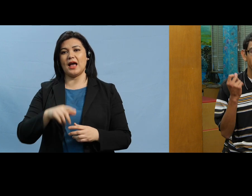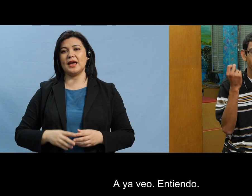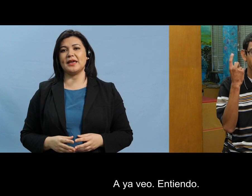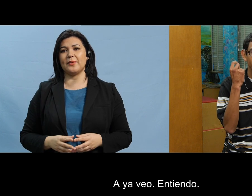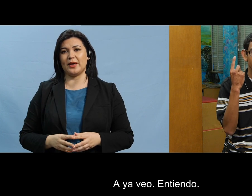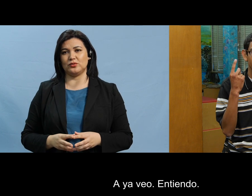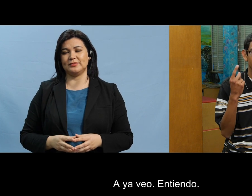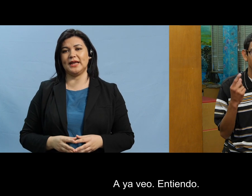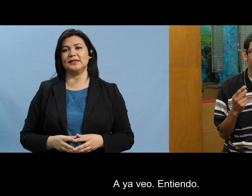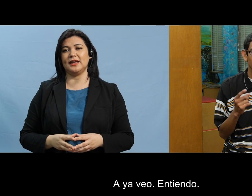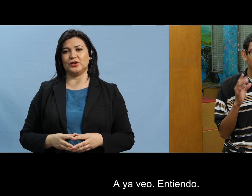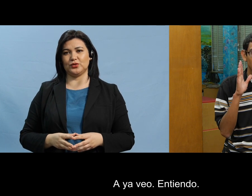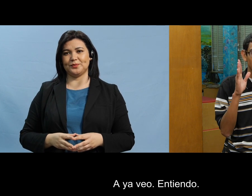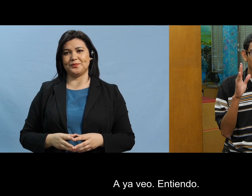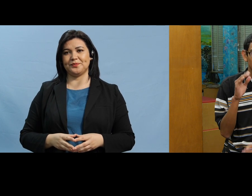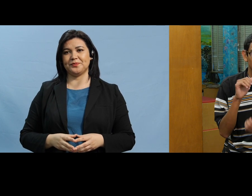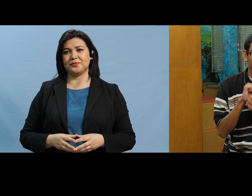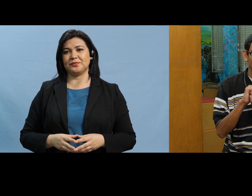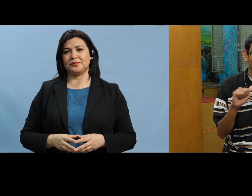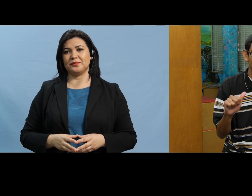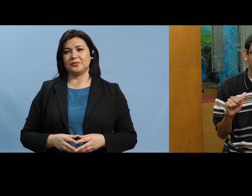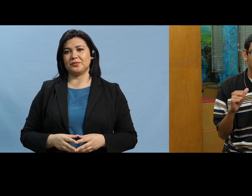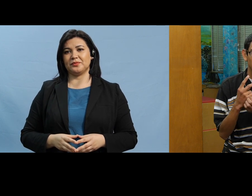ah ya veo entiendo